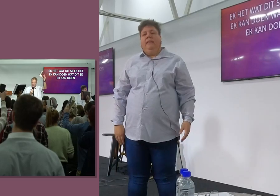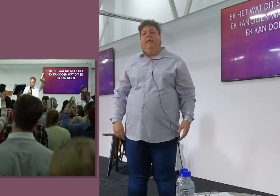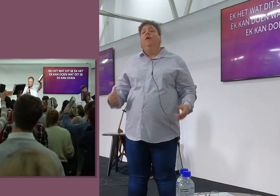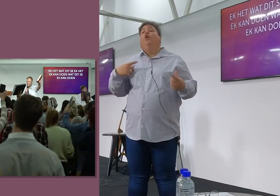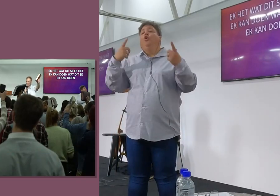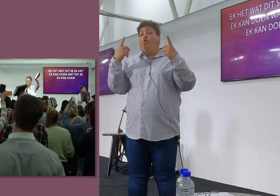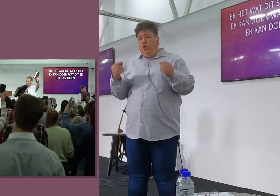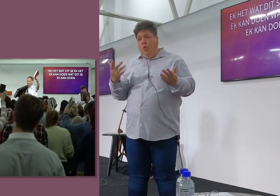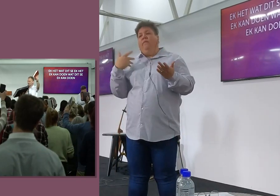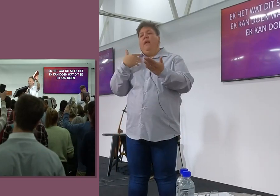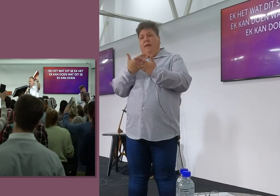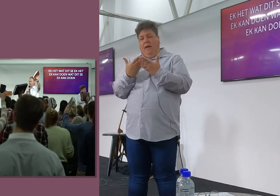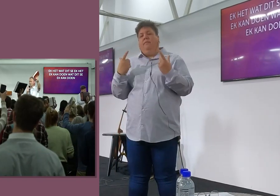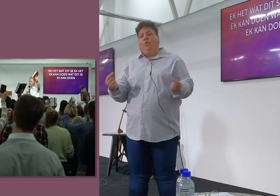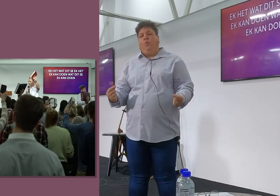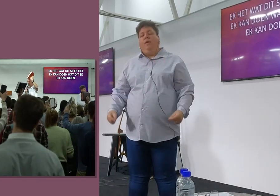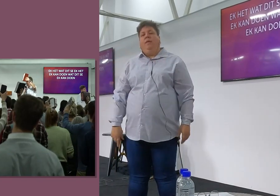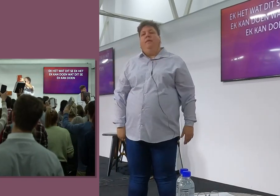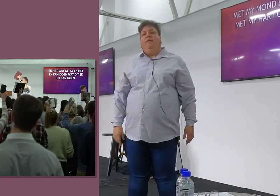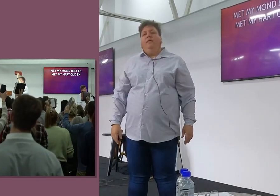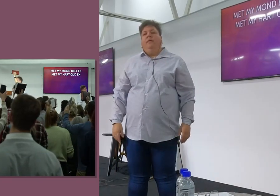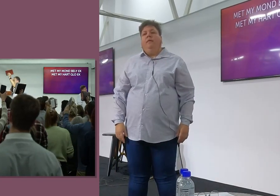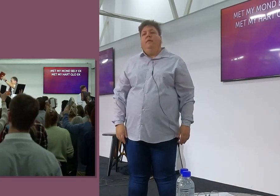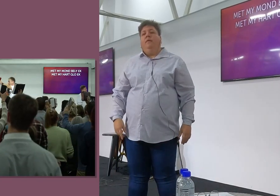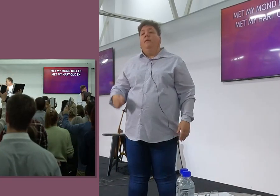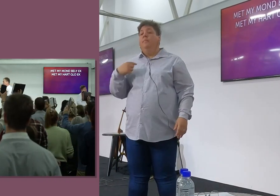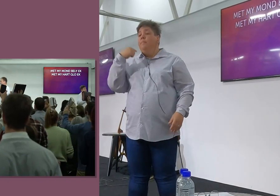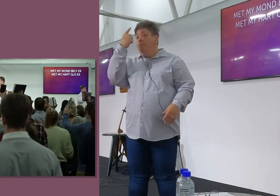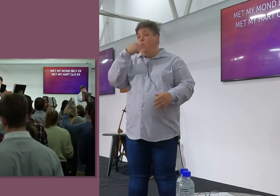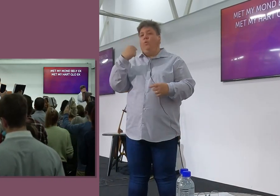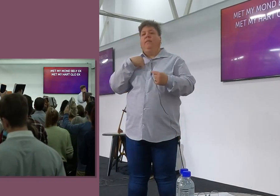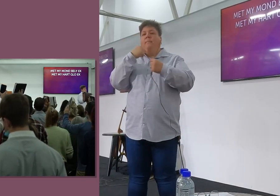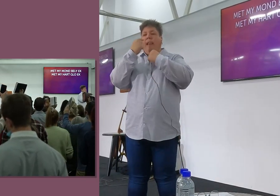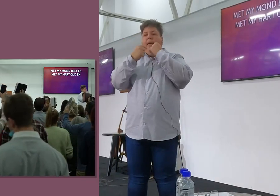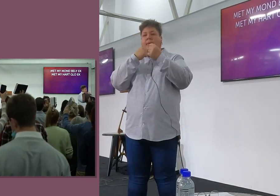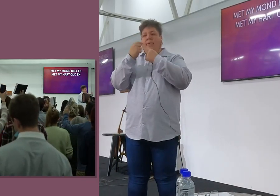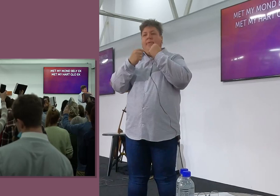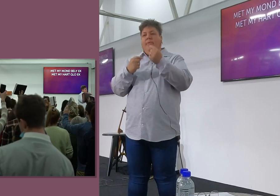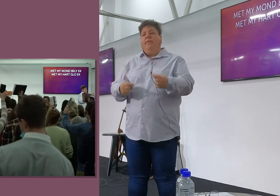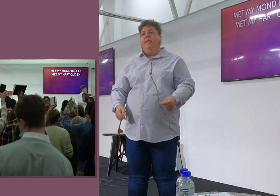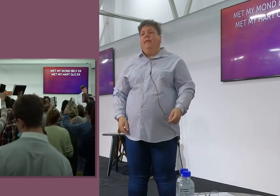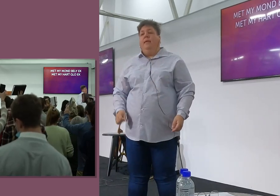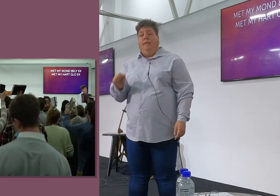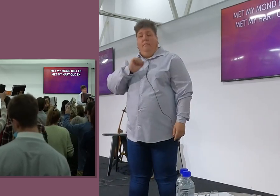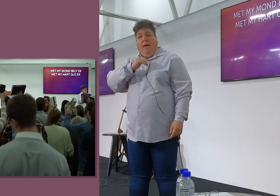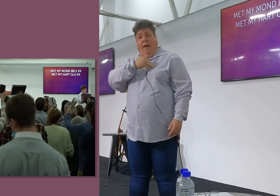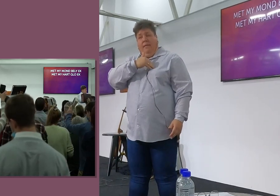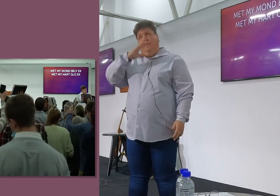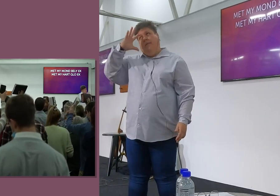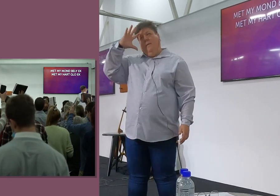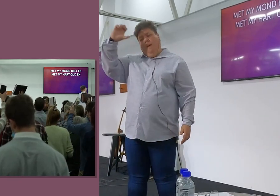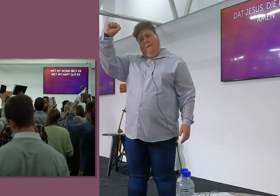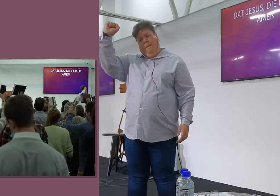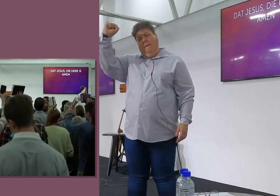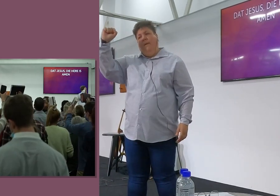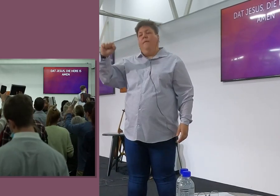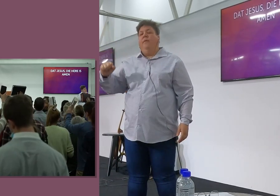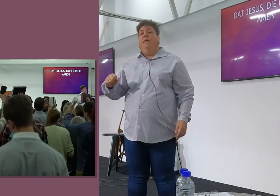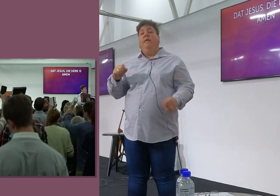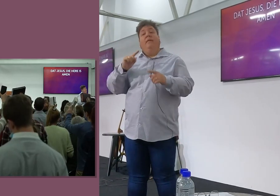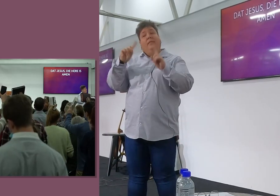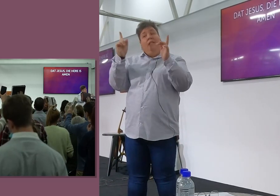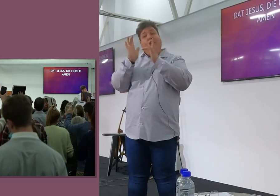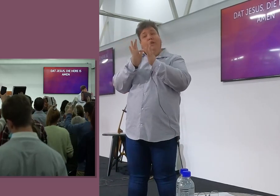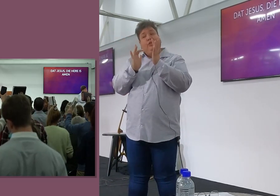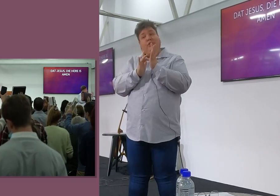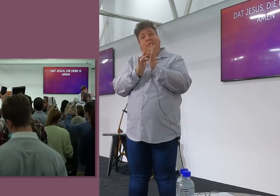Ek kan doen wat het sê ek kan doen, Met my mond belei ek, Met my hart geloof ek, Dat